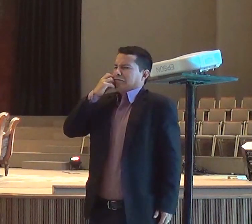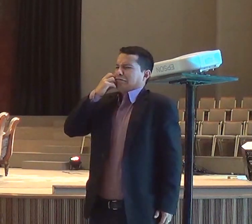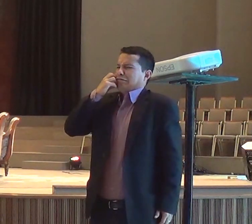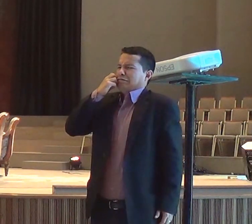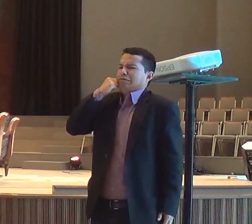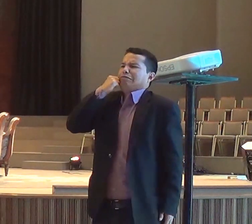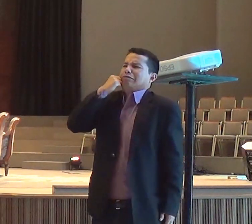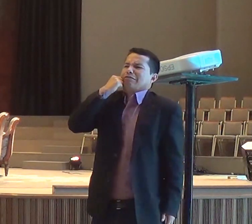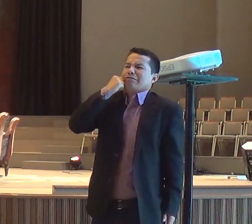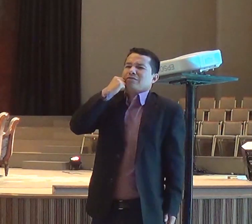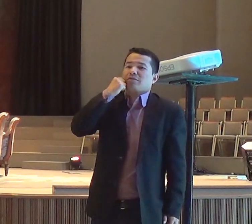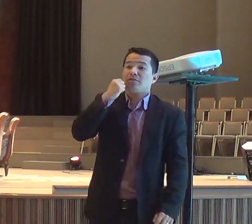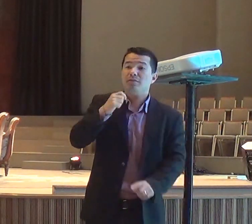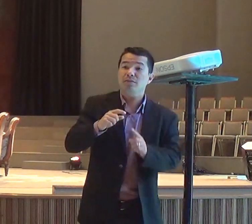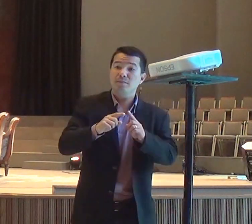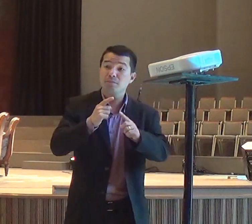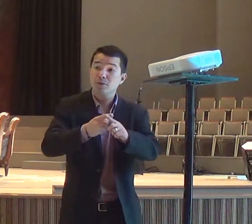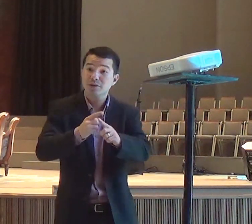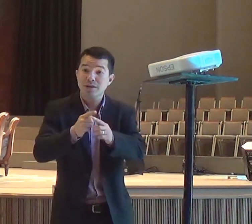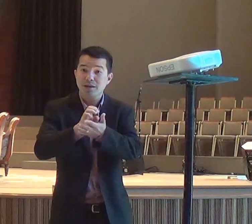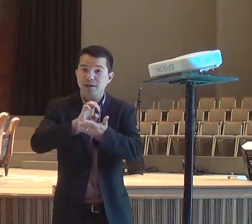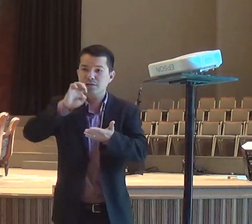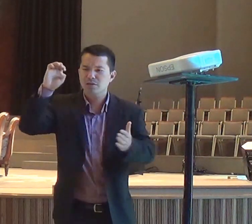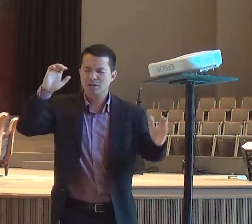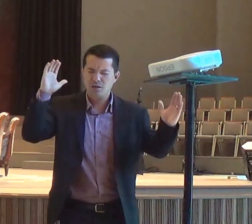mas, de que vale, o meu ministério,